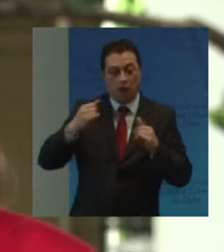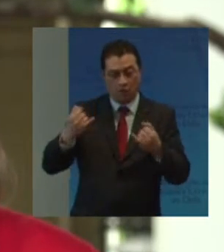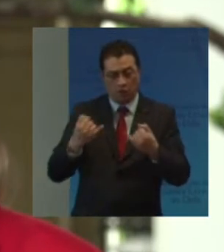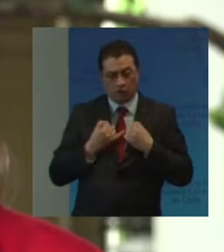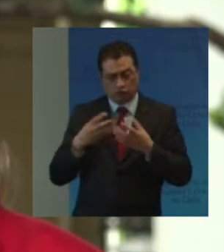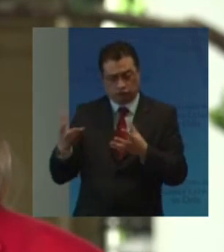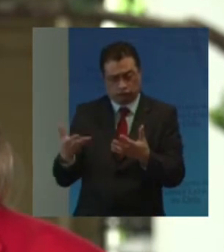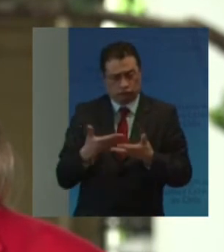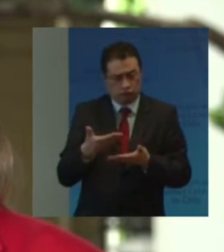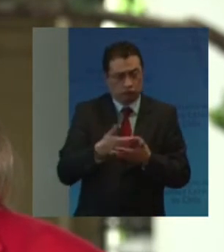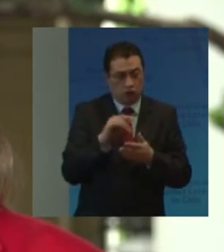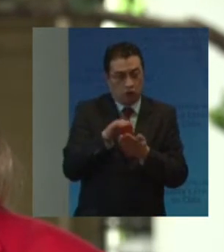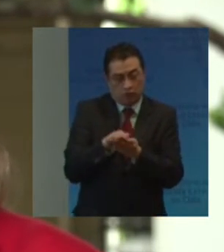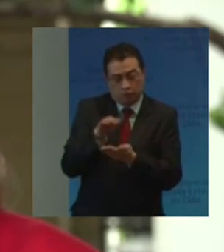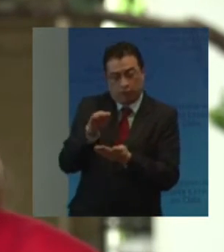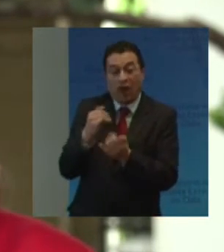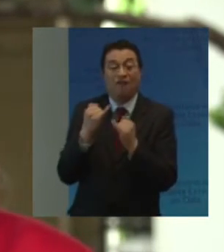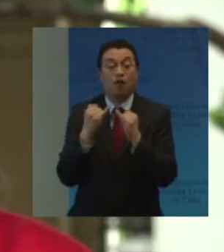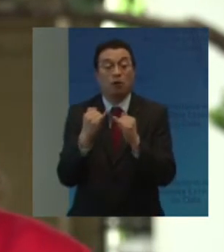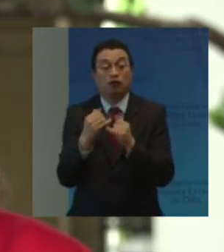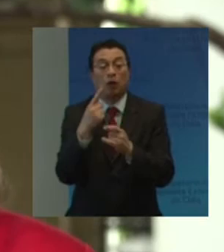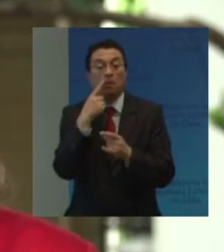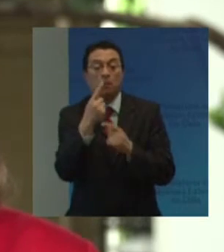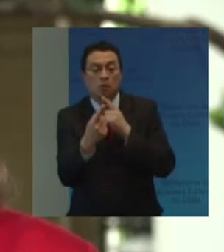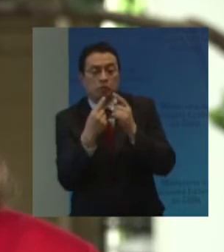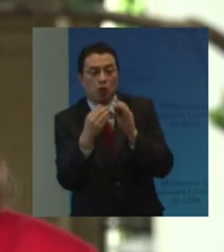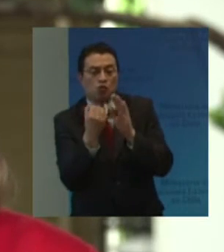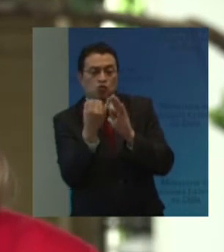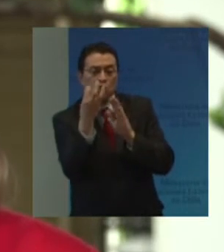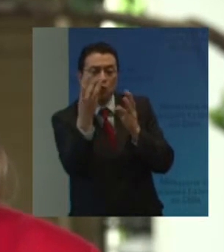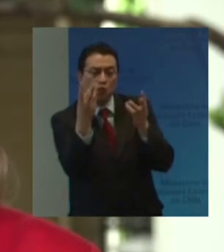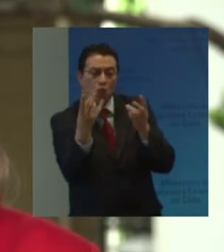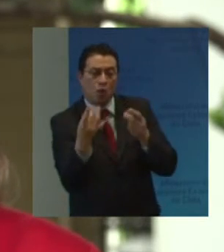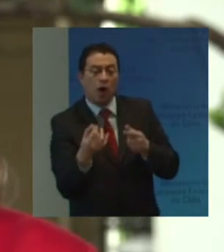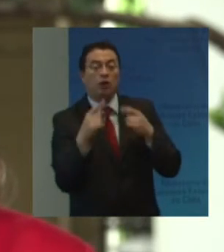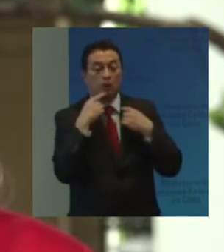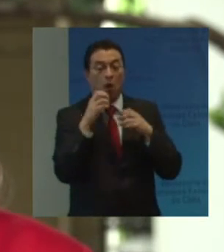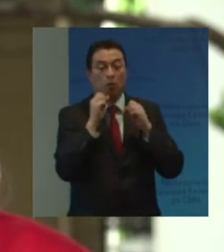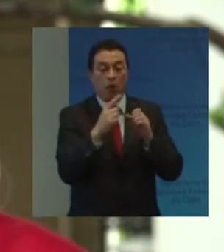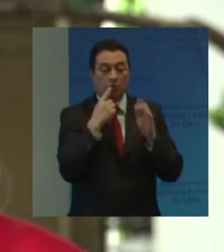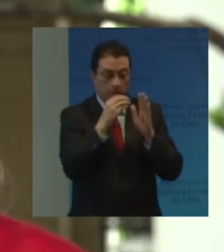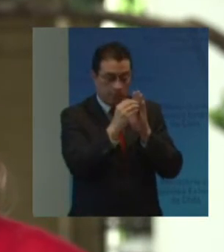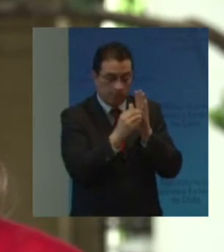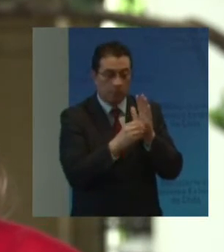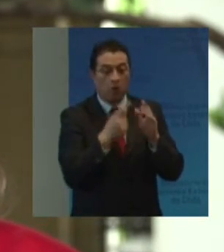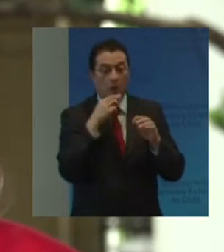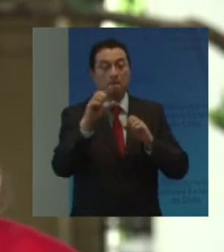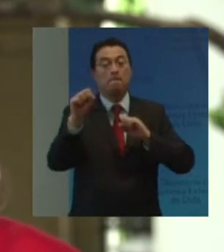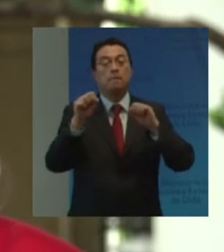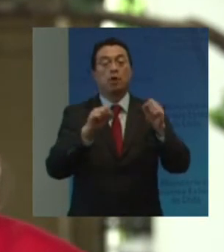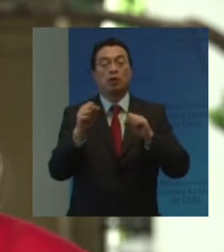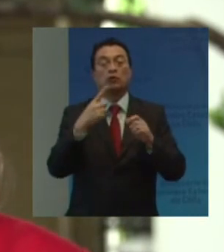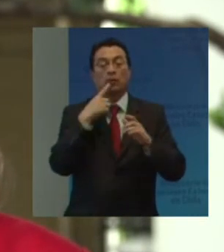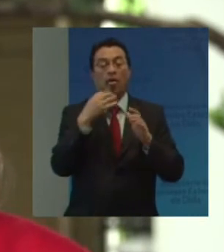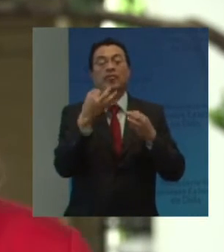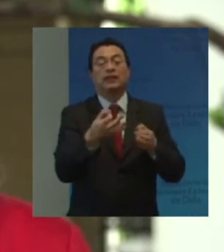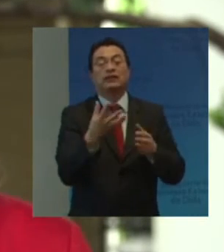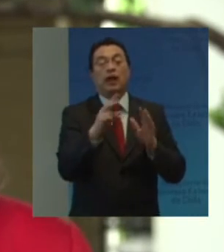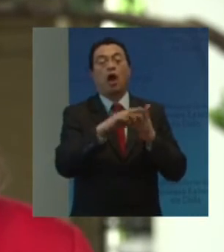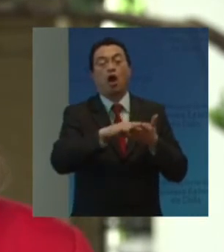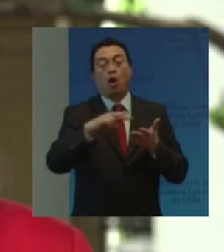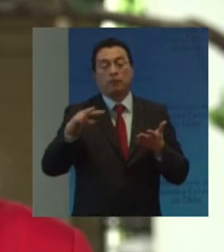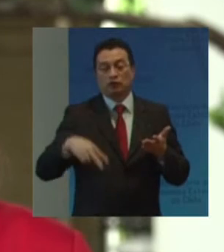Incluidos datos Estadísticos Y de investigación Que les permita Formular y aplicar Políticas que Efectivicen la Convención